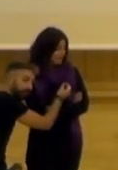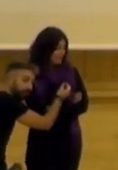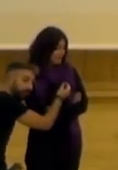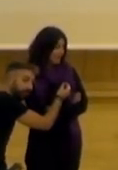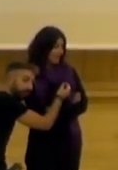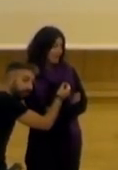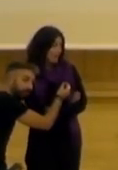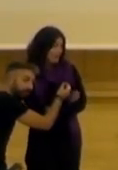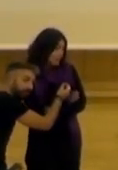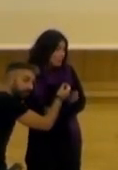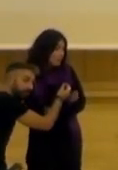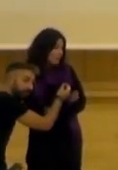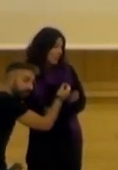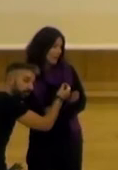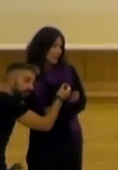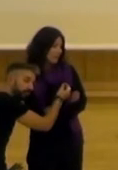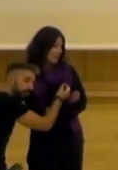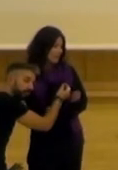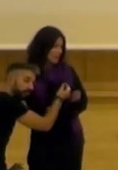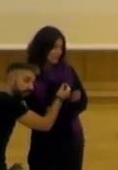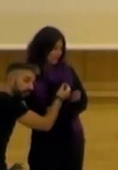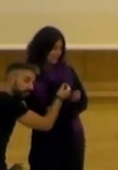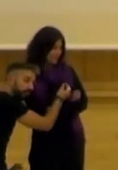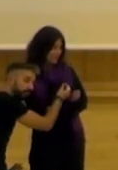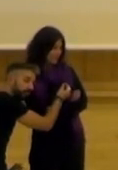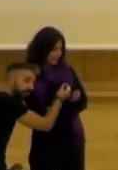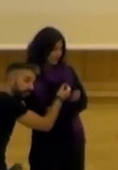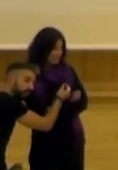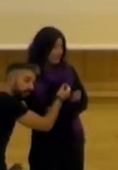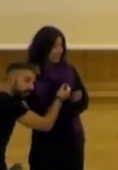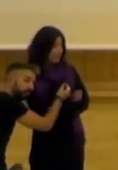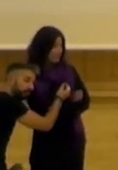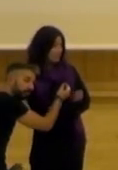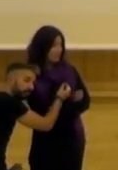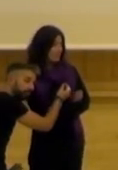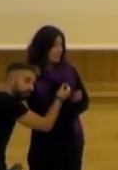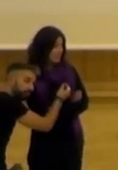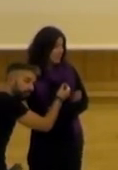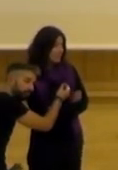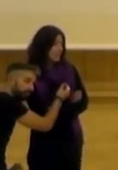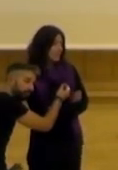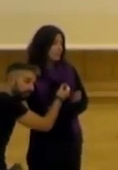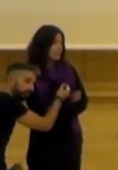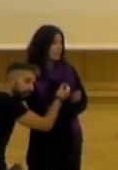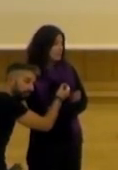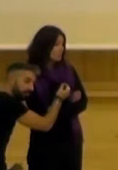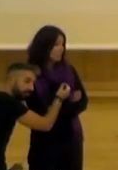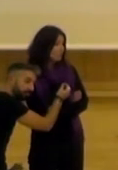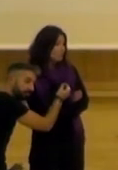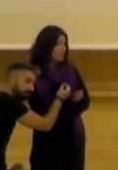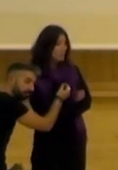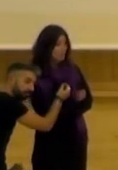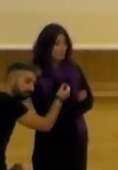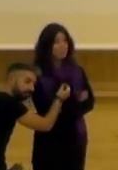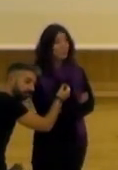accesible para que el turismo de la misma capacidad de la por la materia de la Granada tenemos referencia de que en otros